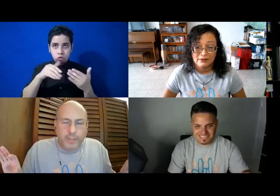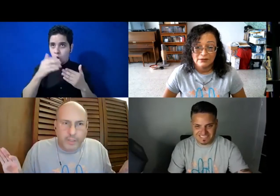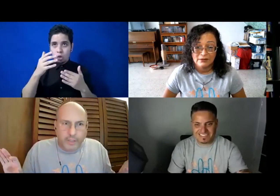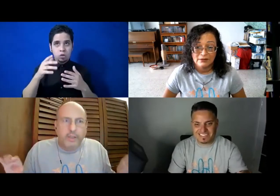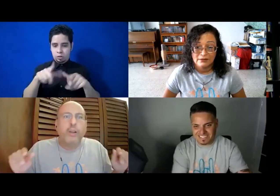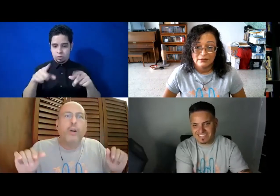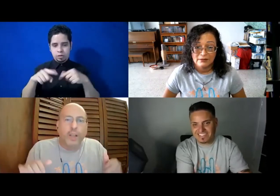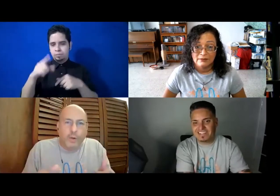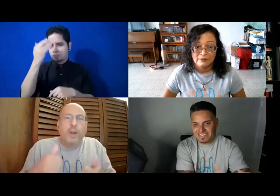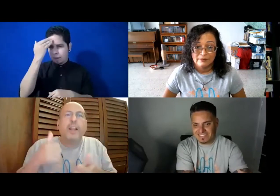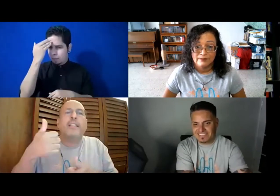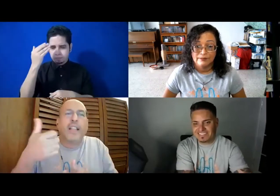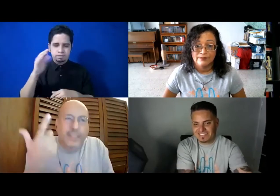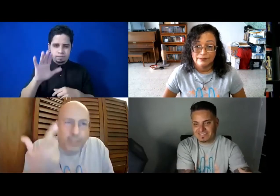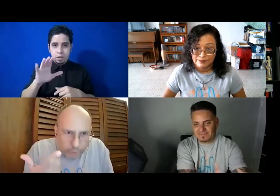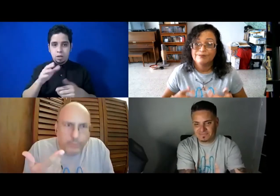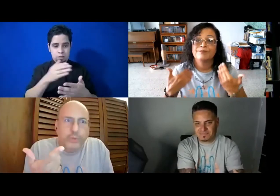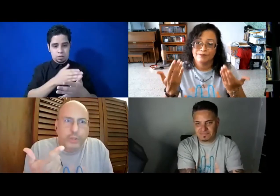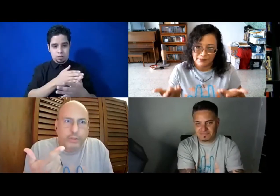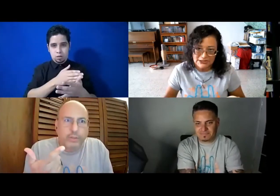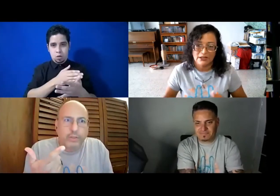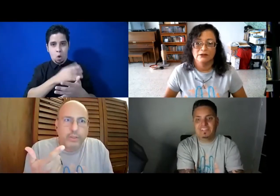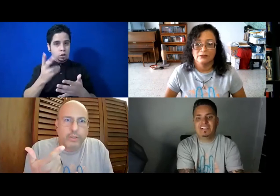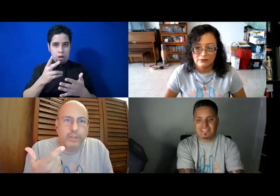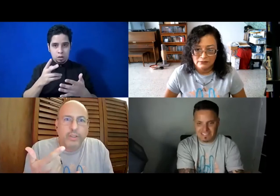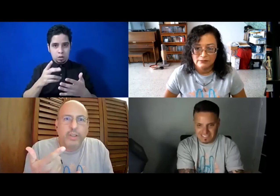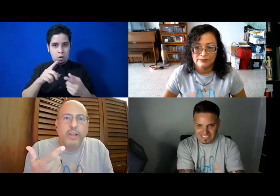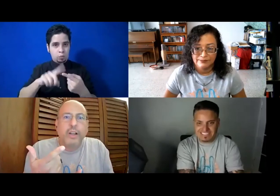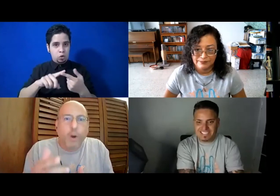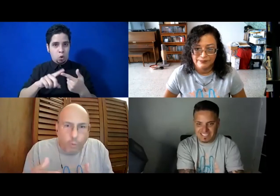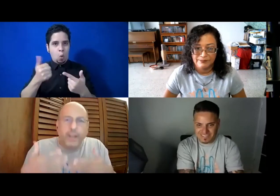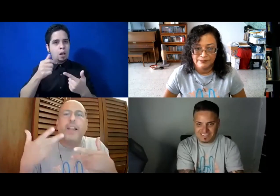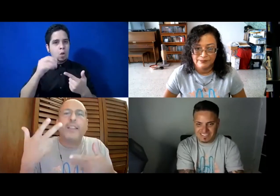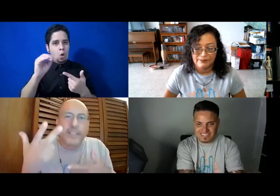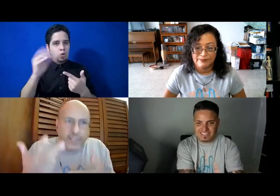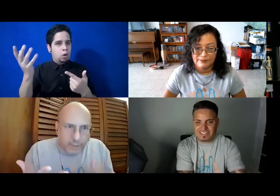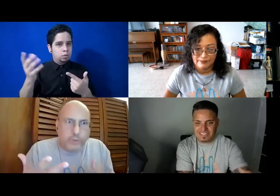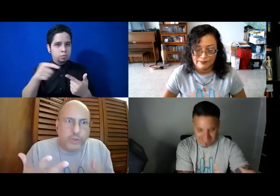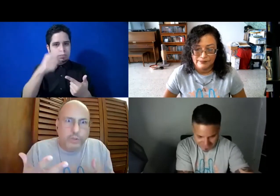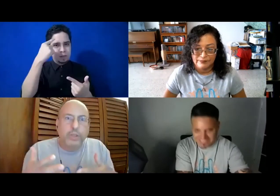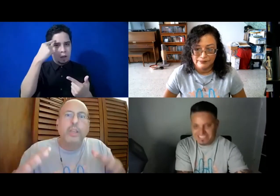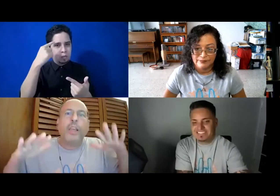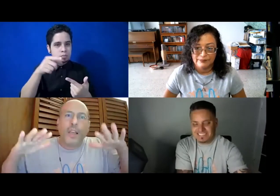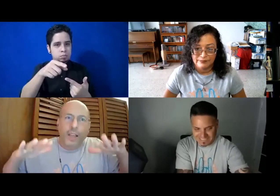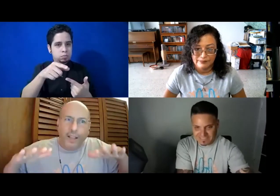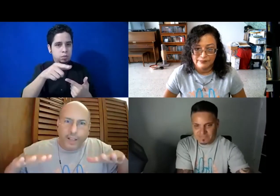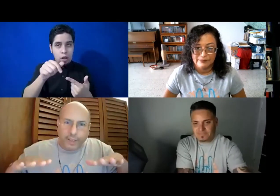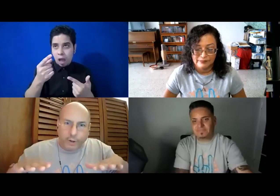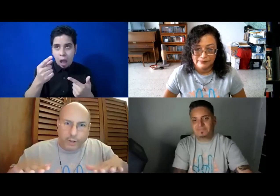señas. Ok, ¿cuál es la segunda opción? Exacto. O ¿cuál es la tercera opción? Y estar con